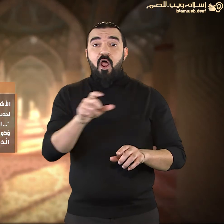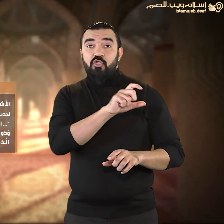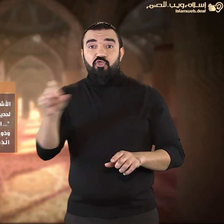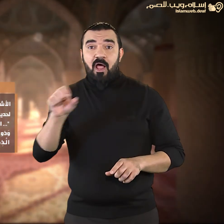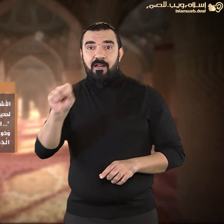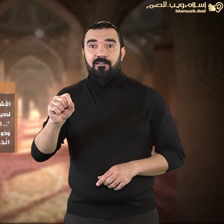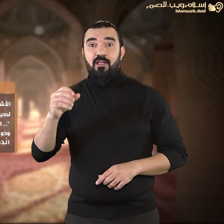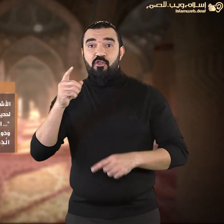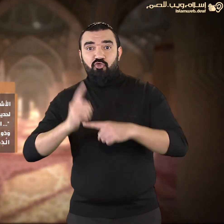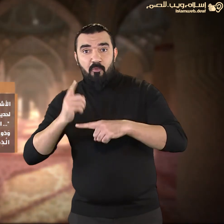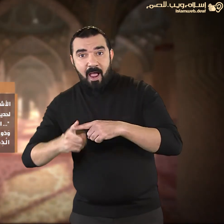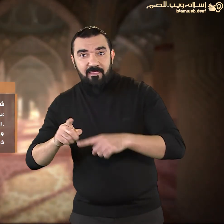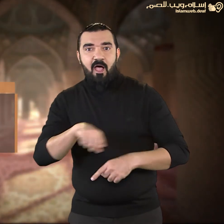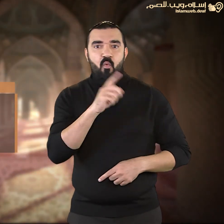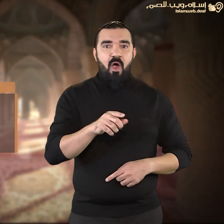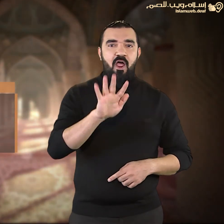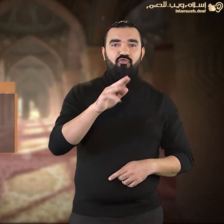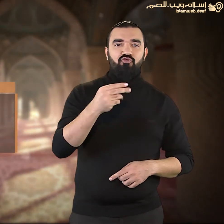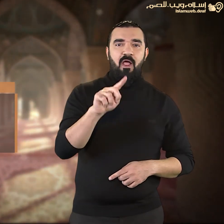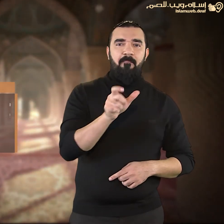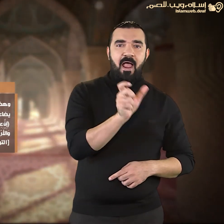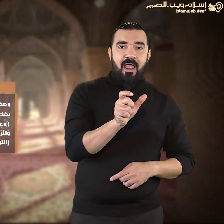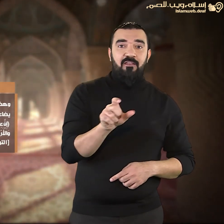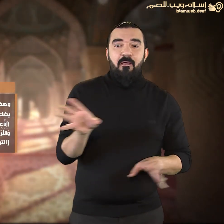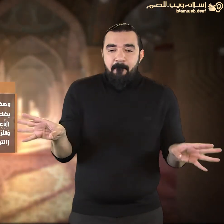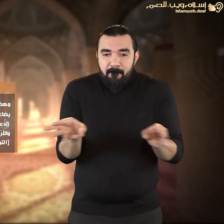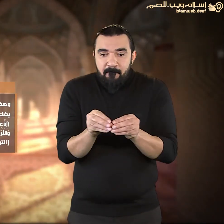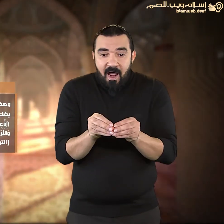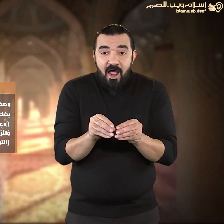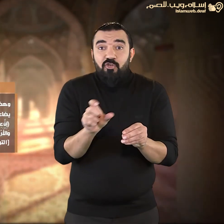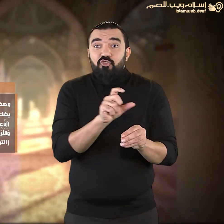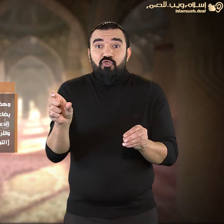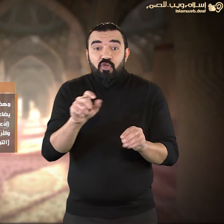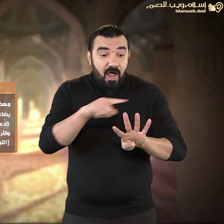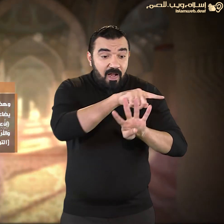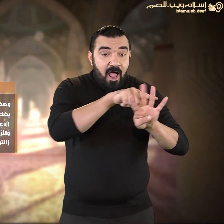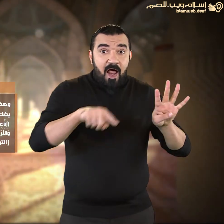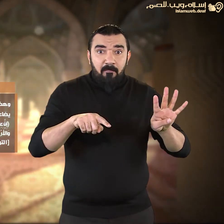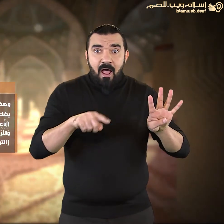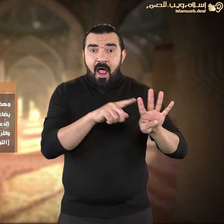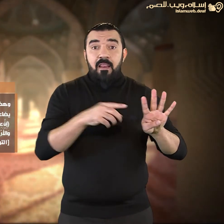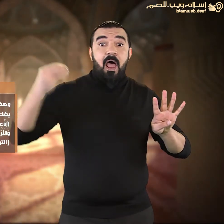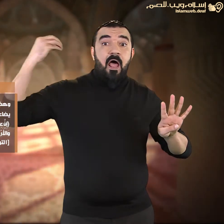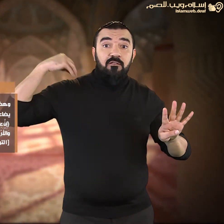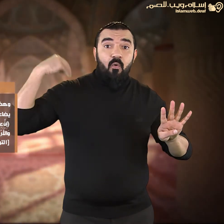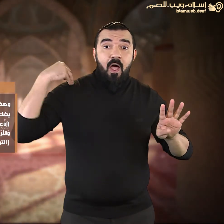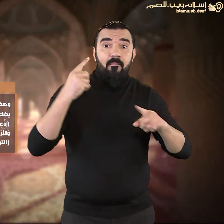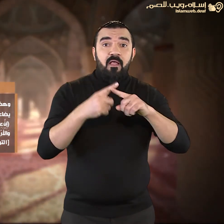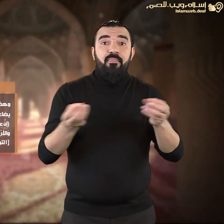الحرم يضاعف فيها ثواب العمل الصالح كما يضاعف فيها إثم الذنوب فيما